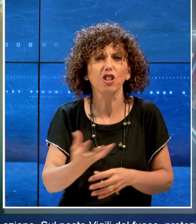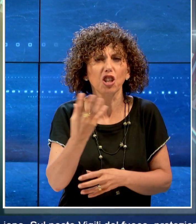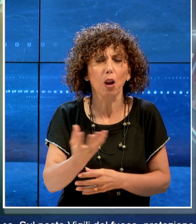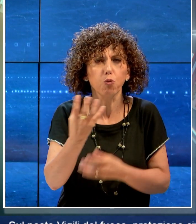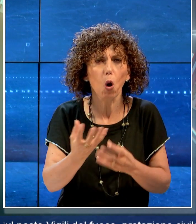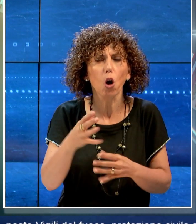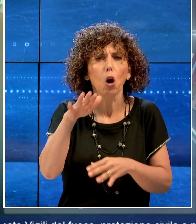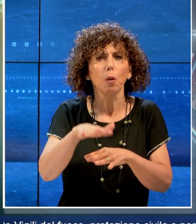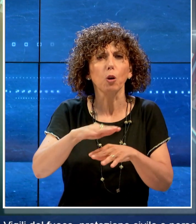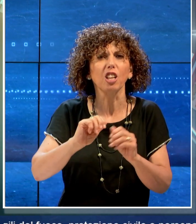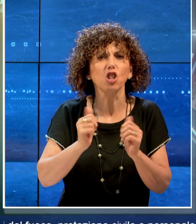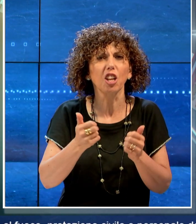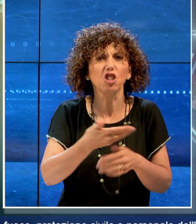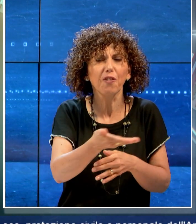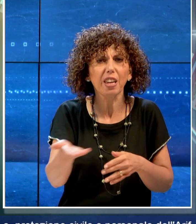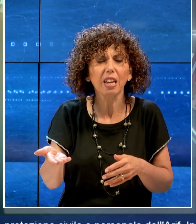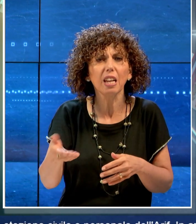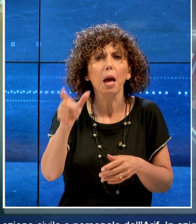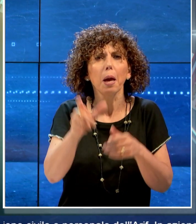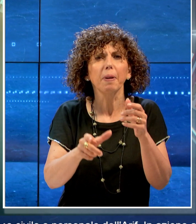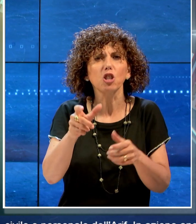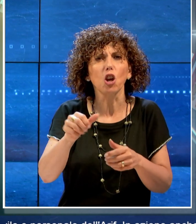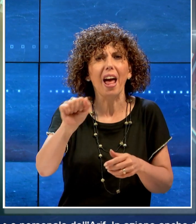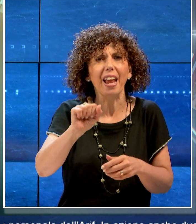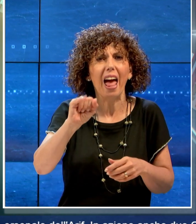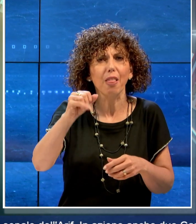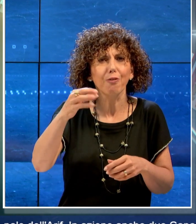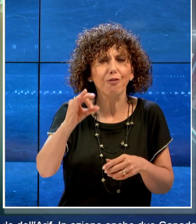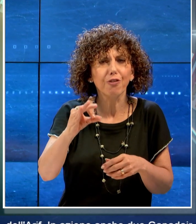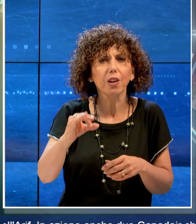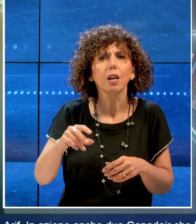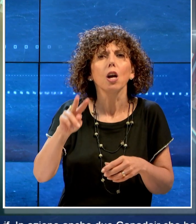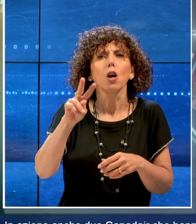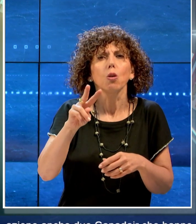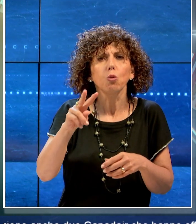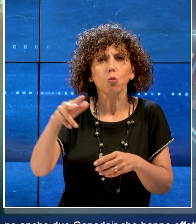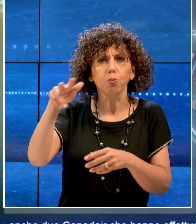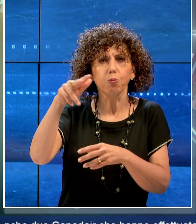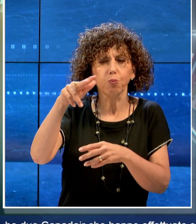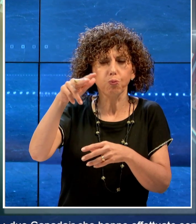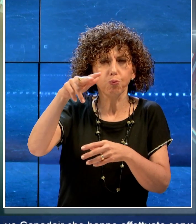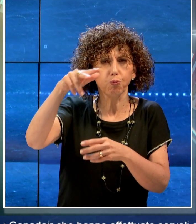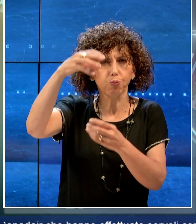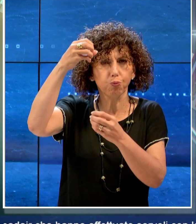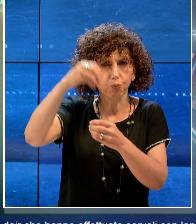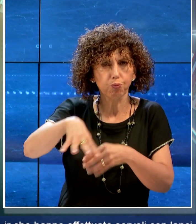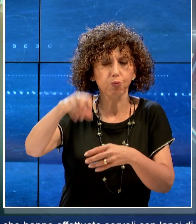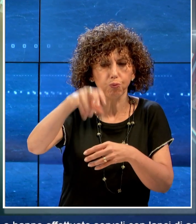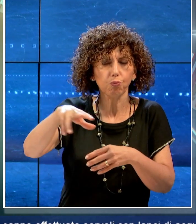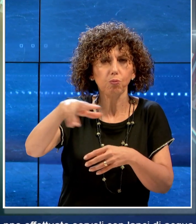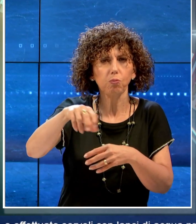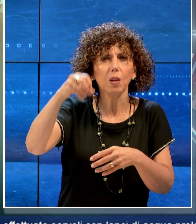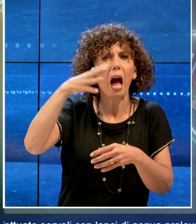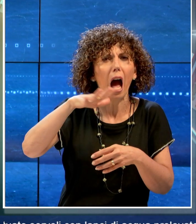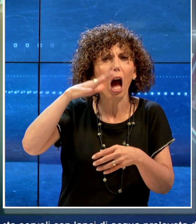protezione civile e personale dell'ARIF. In azione anche due Canadair che hanno effettuato sorvoli con